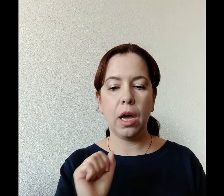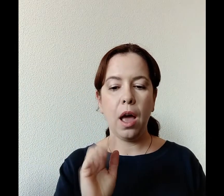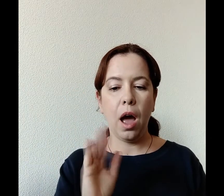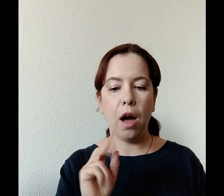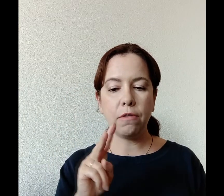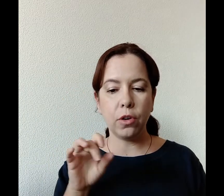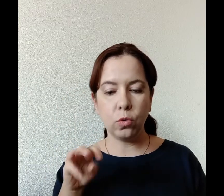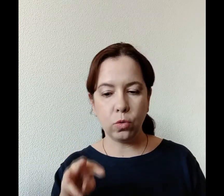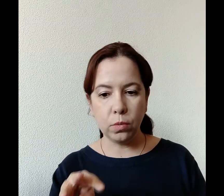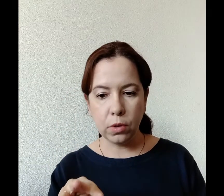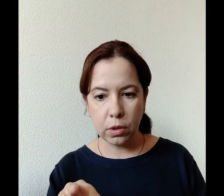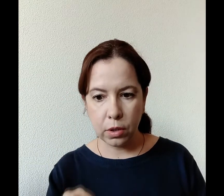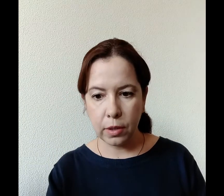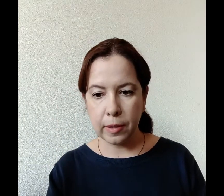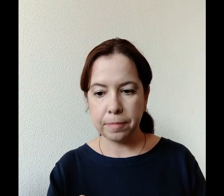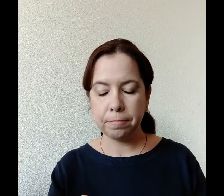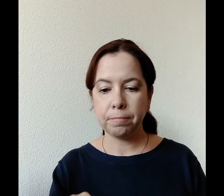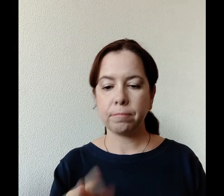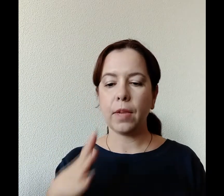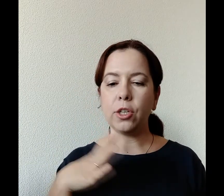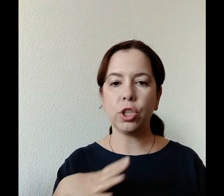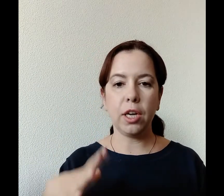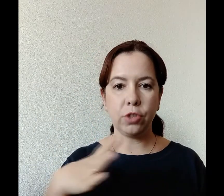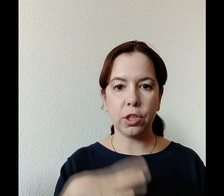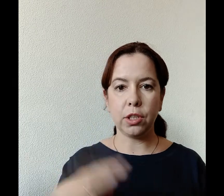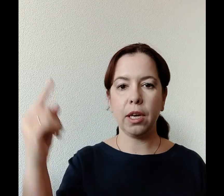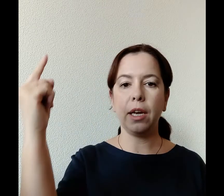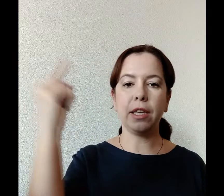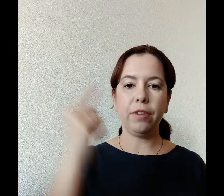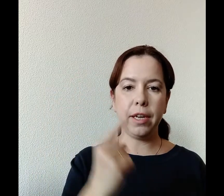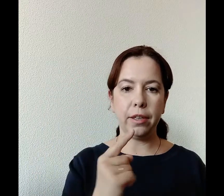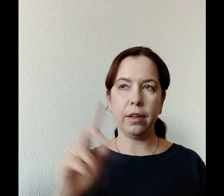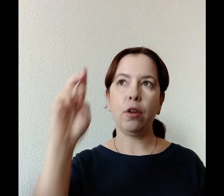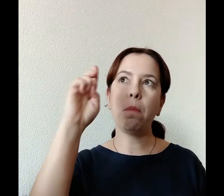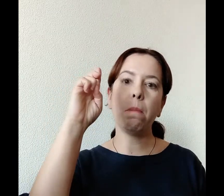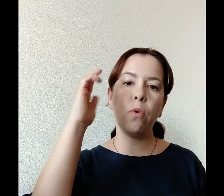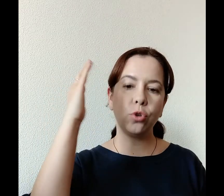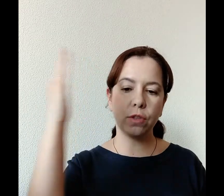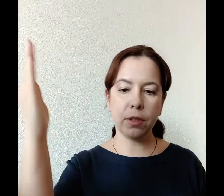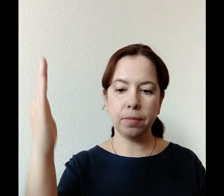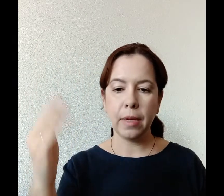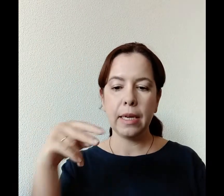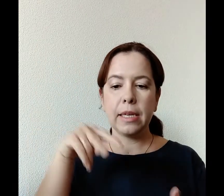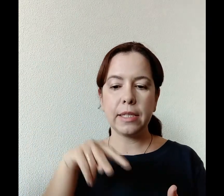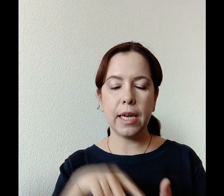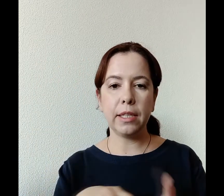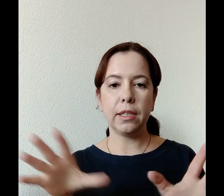Аввакум, ожидавший явления Божьего, станет